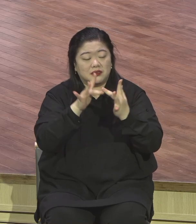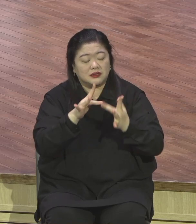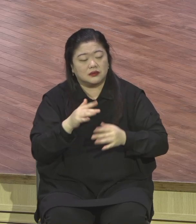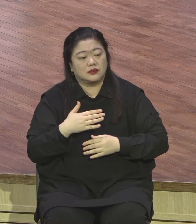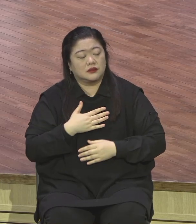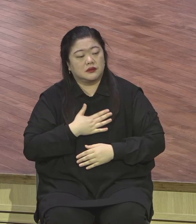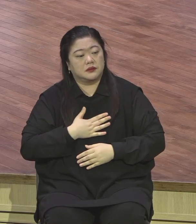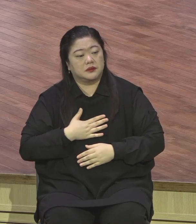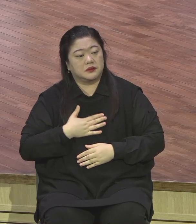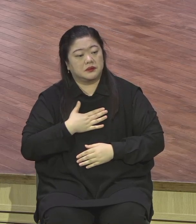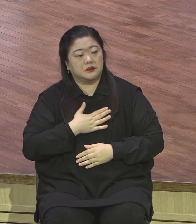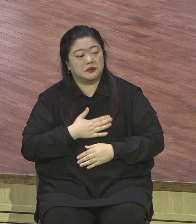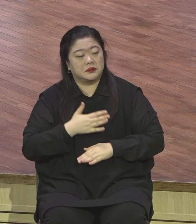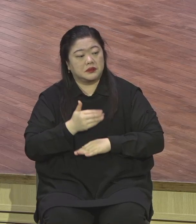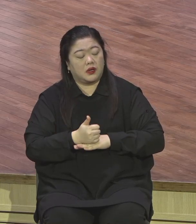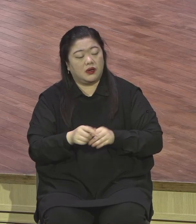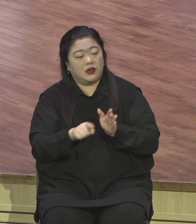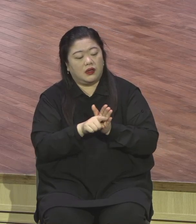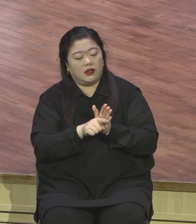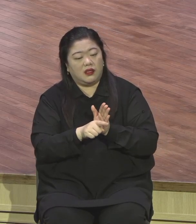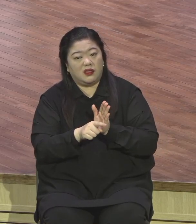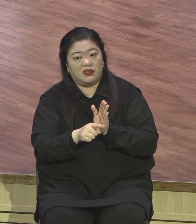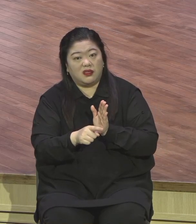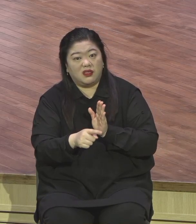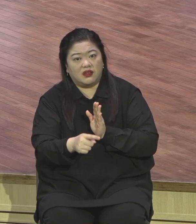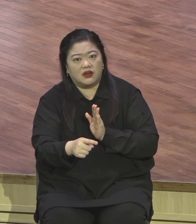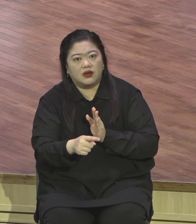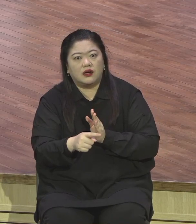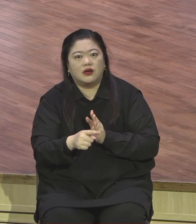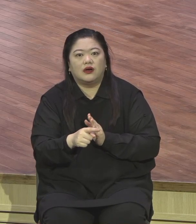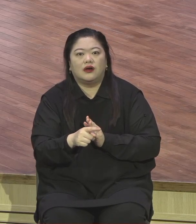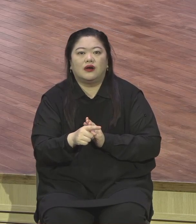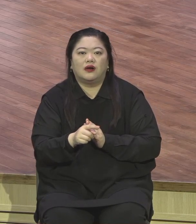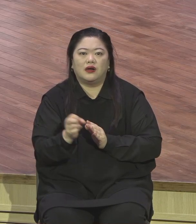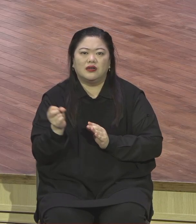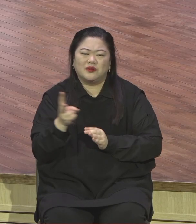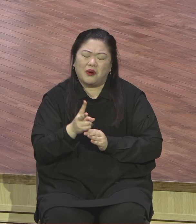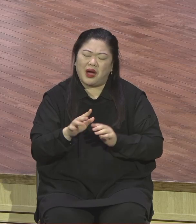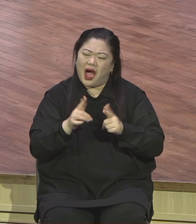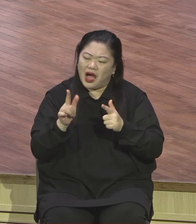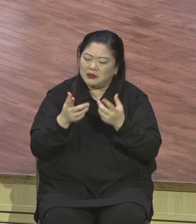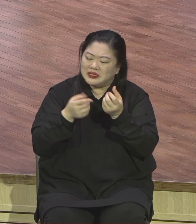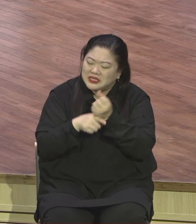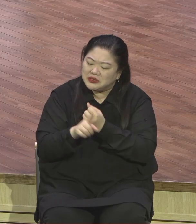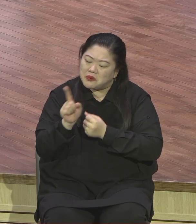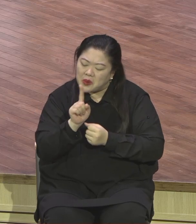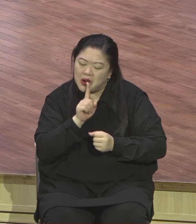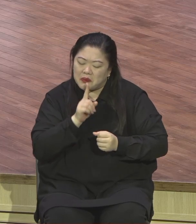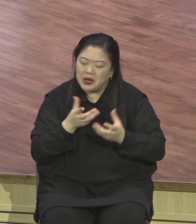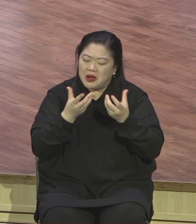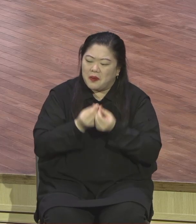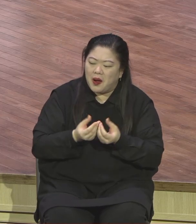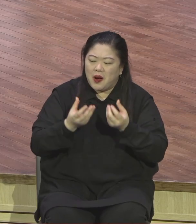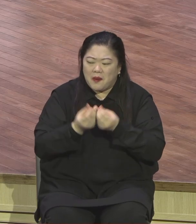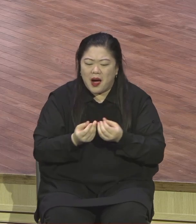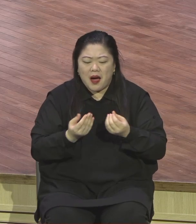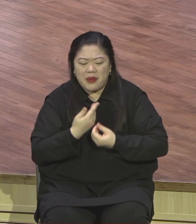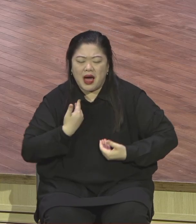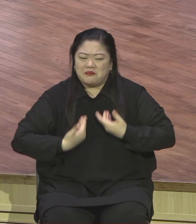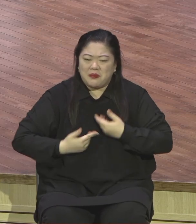하고 여러 가지 핑계와 변명으로 이렇게 직분들을 감당하지 못하도록 사단은 계속해서 공격하고 있다는